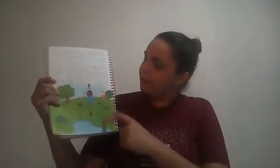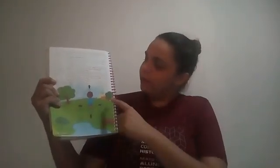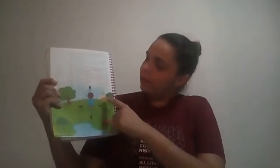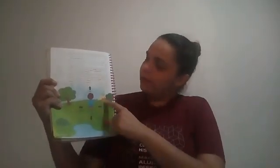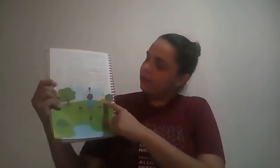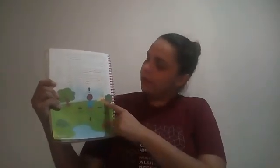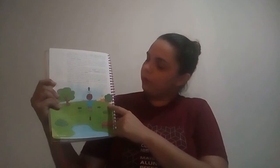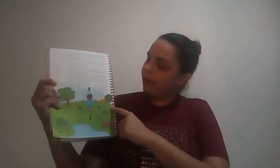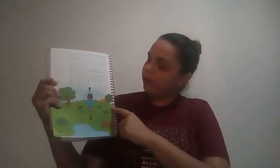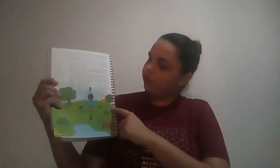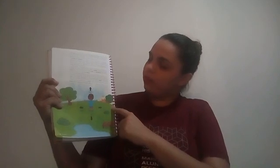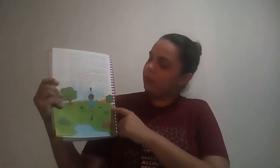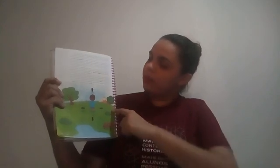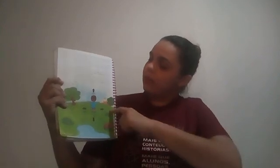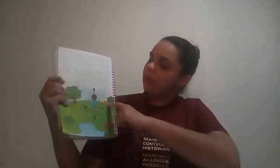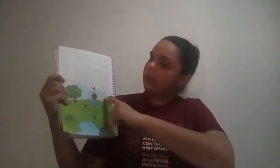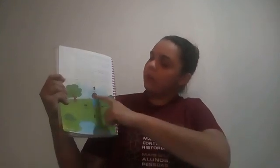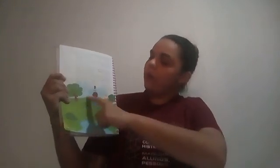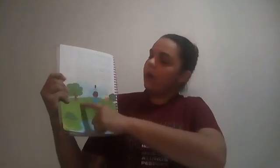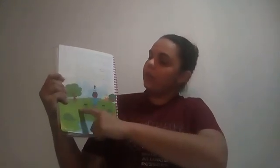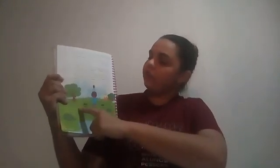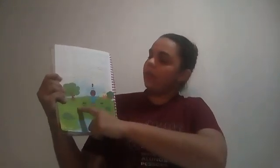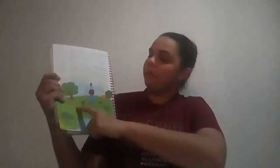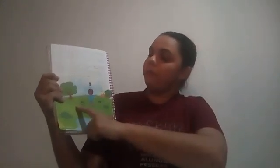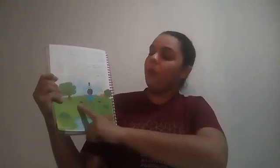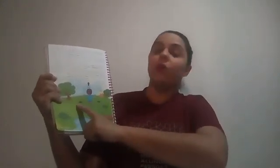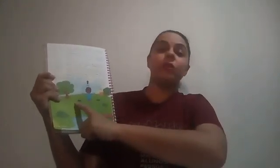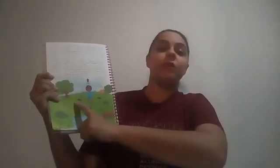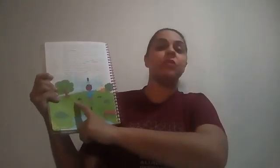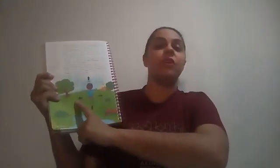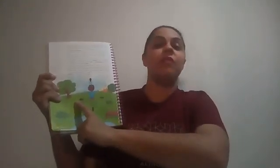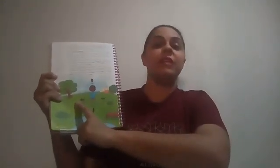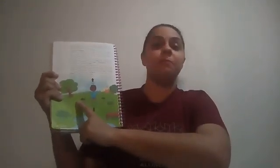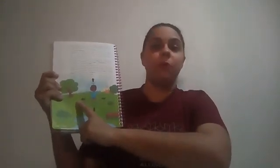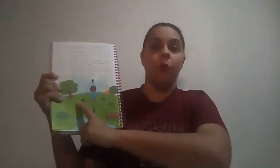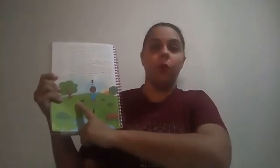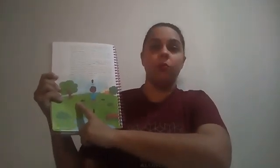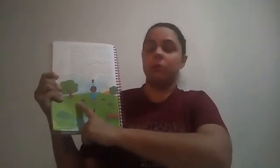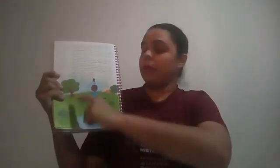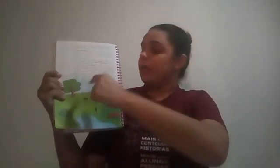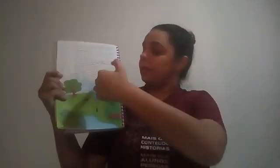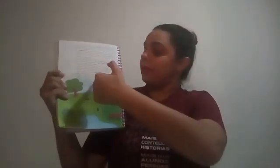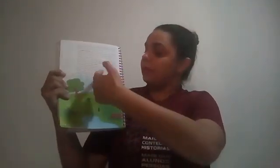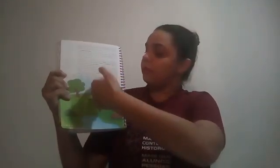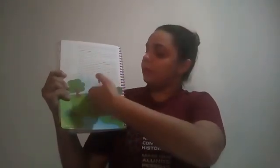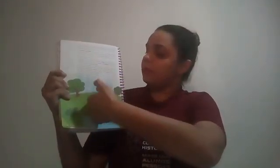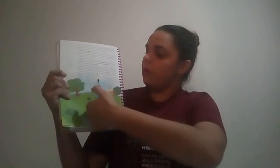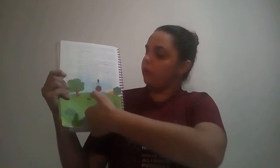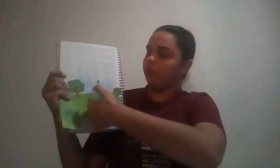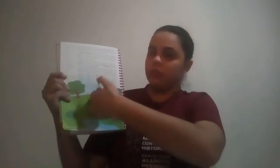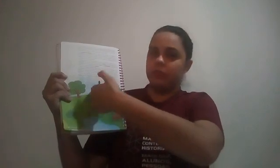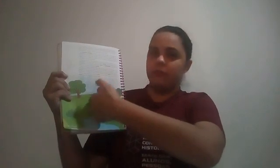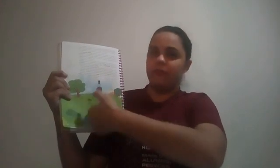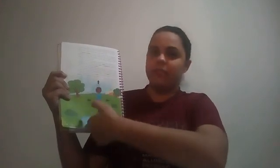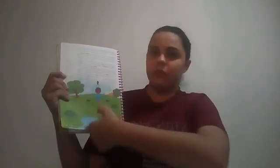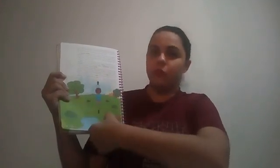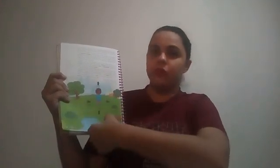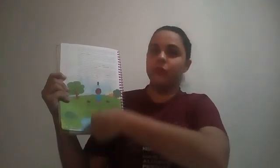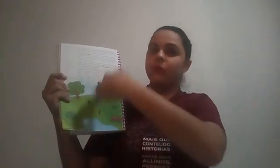que é o Leste. E o Oeste, que é por onde o Sol vai se pôr. Nas suas costas, vai ser o Sul.